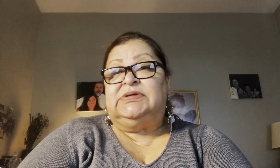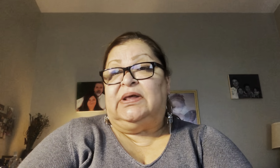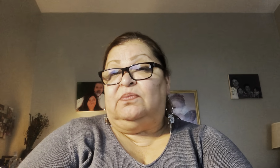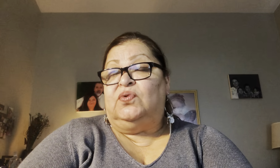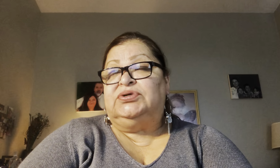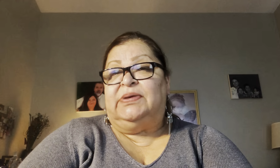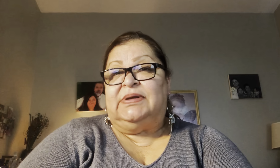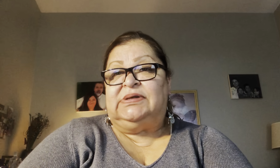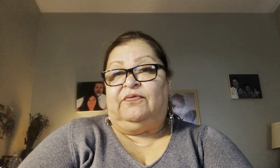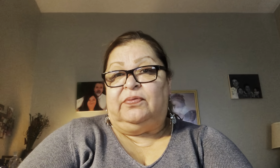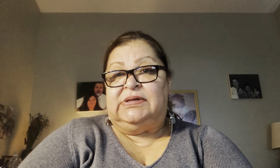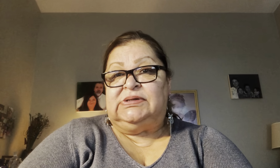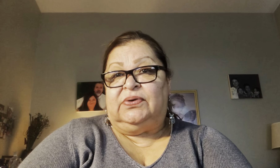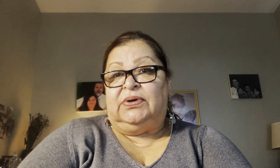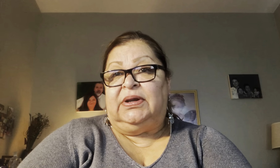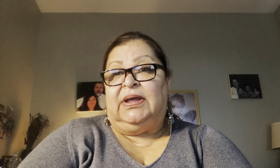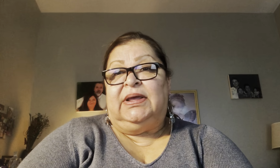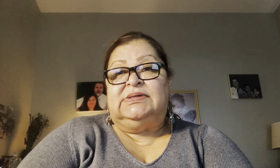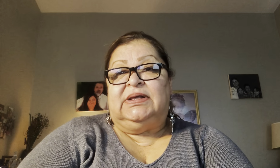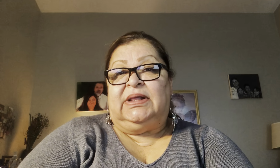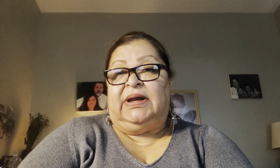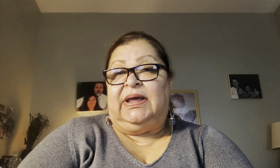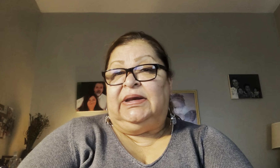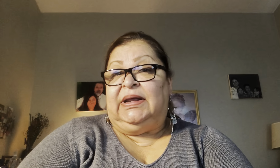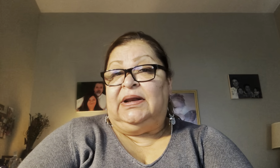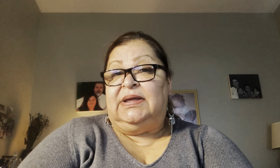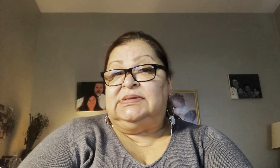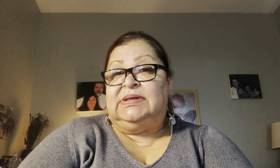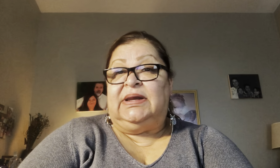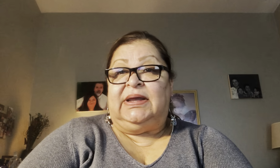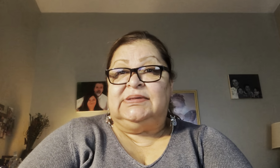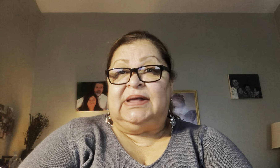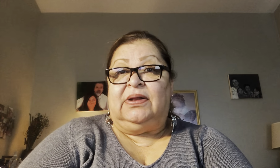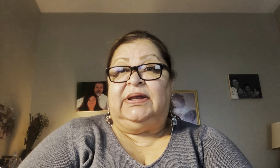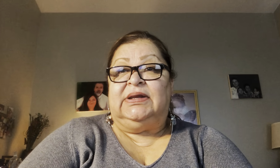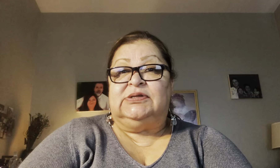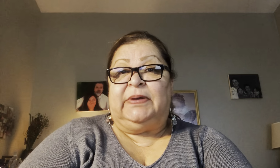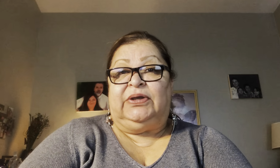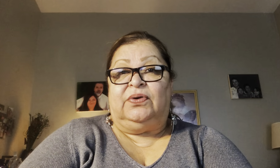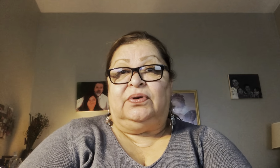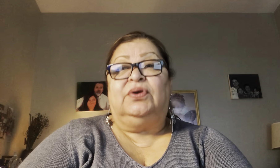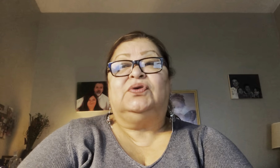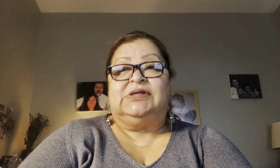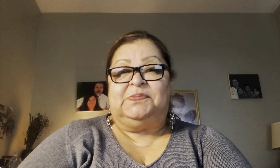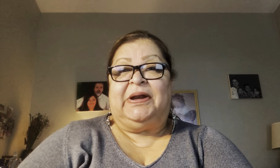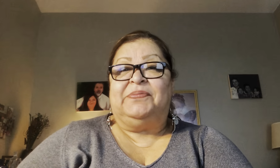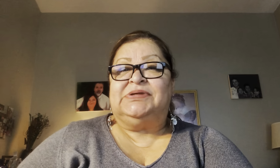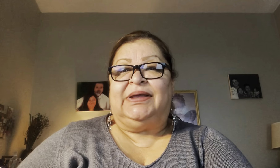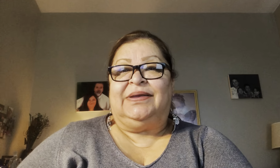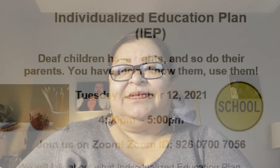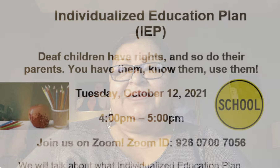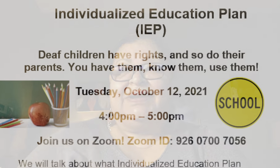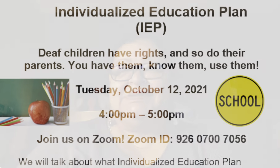a dar mucha más información. Se dará en inglés, en ASL y en español. Los esperamos ahí. Gracias.